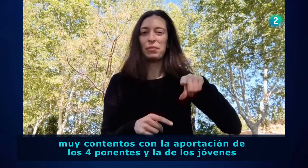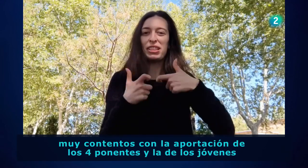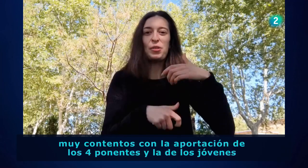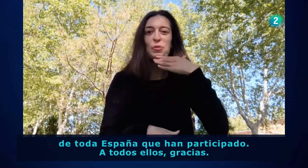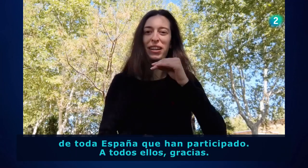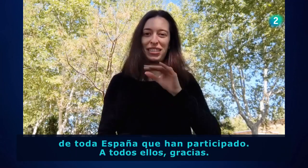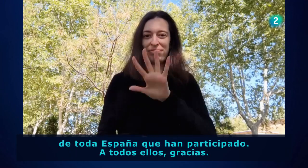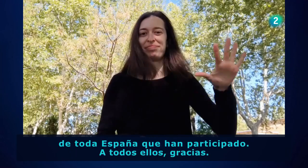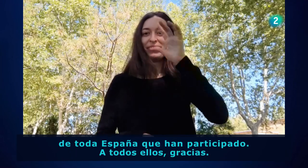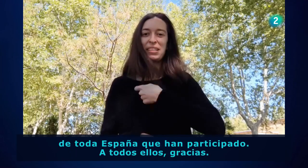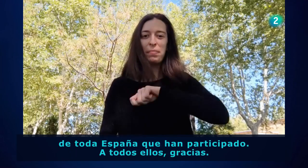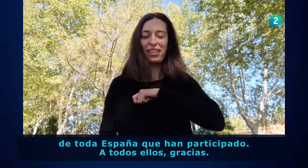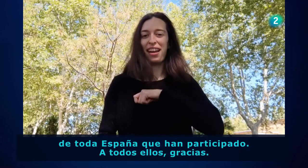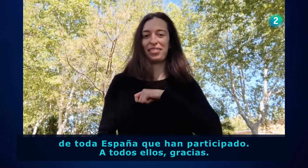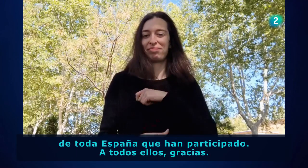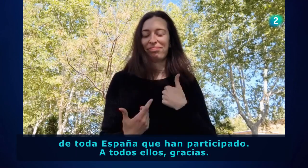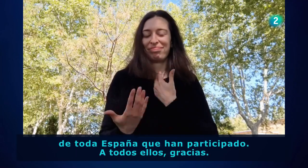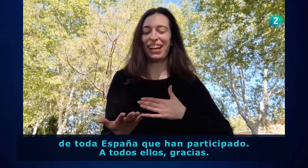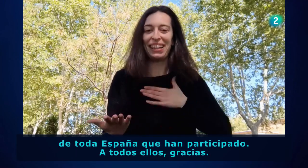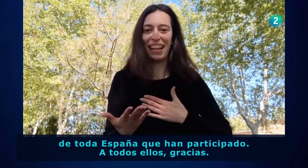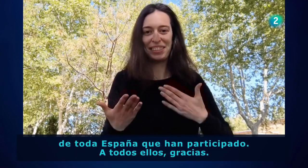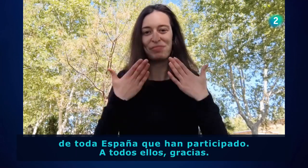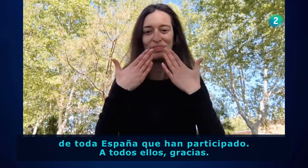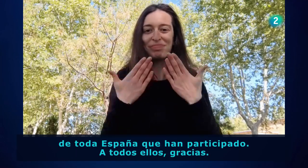de toda España que han participado. A todos ellos, gracias.